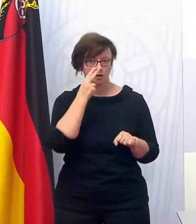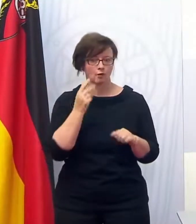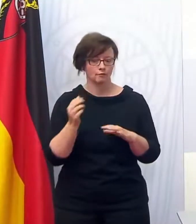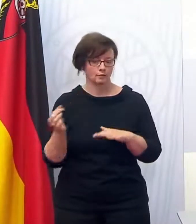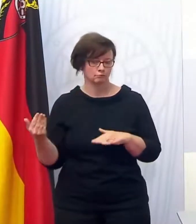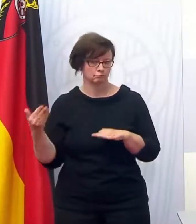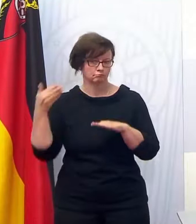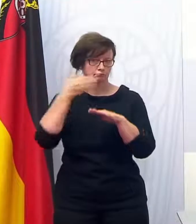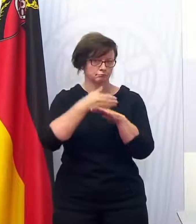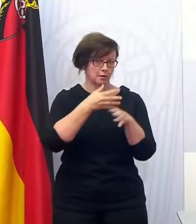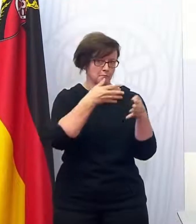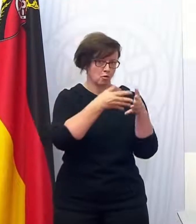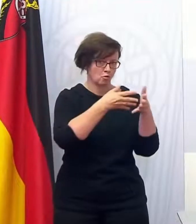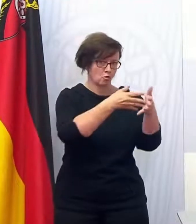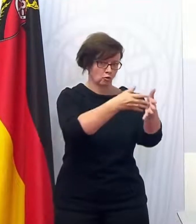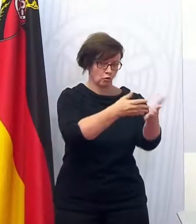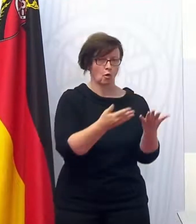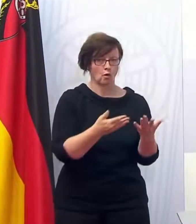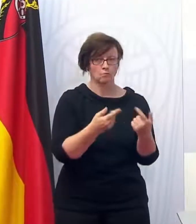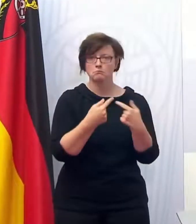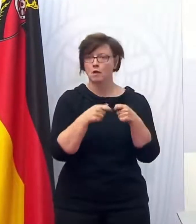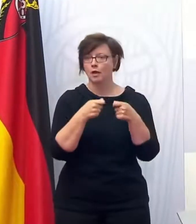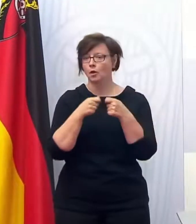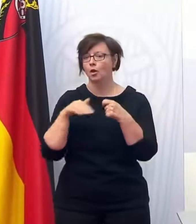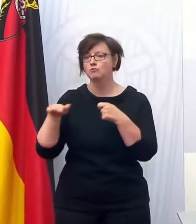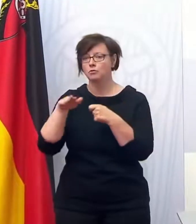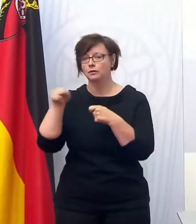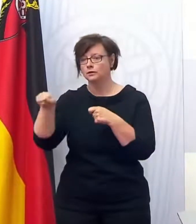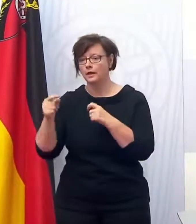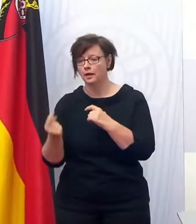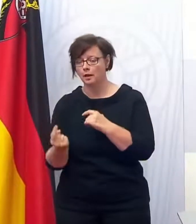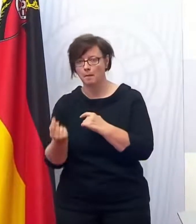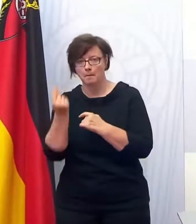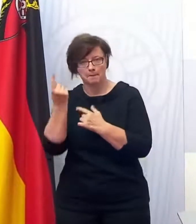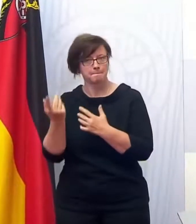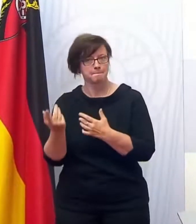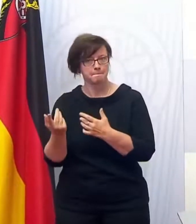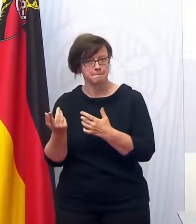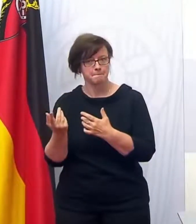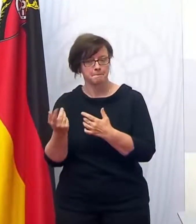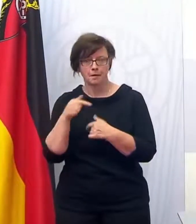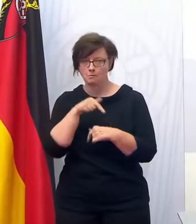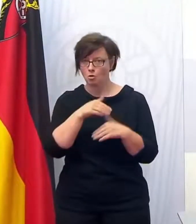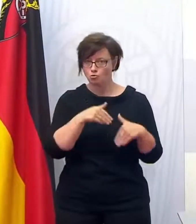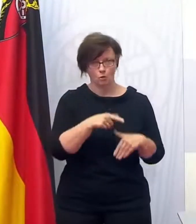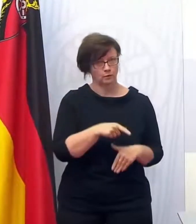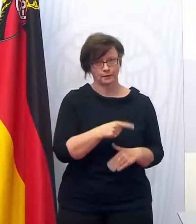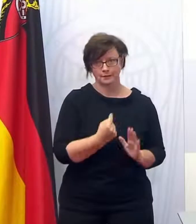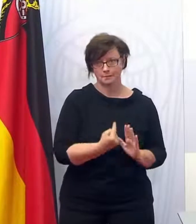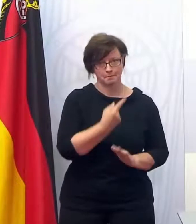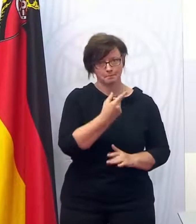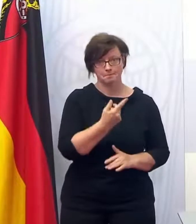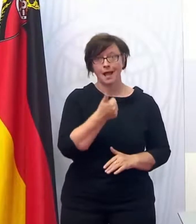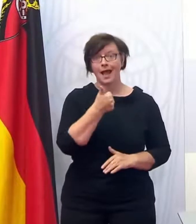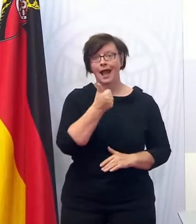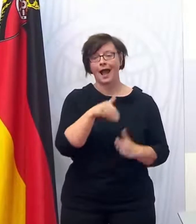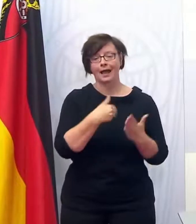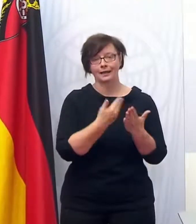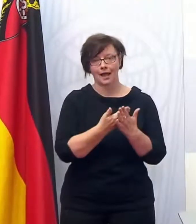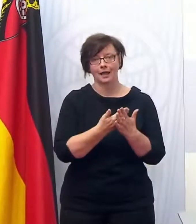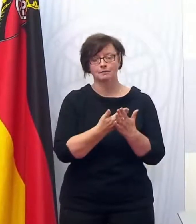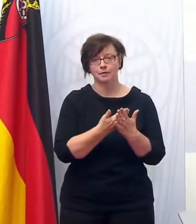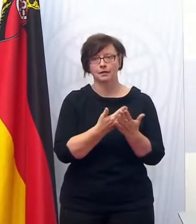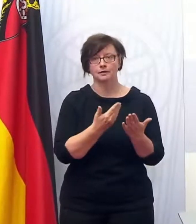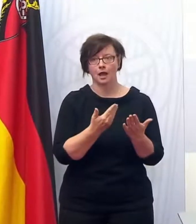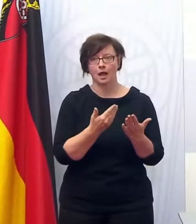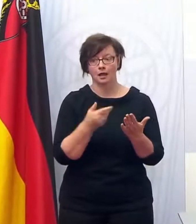Ort effektiv kontrolliert wird. Und das, was in anderen Bundesländern aufgeflogen ist, das gibt es bei uns noch nicht. Und ein Anbieter, der in Rede steht,